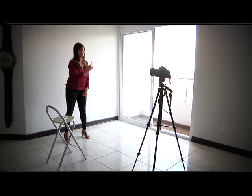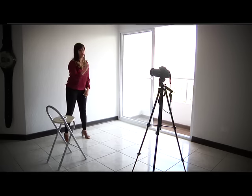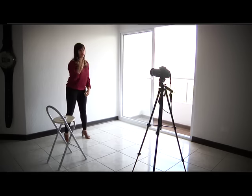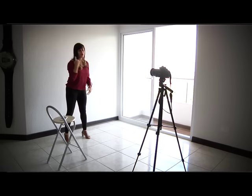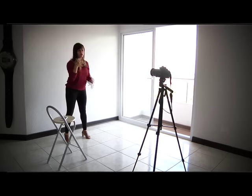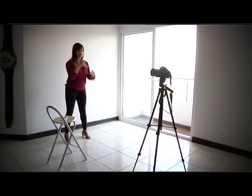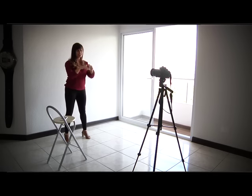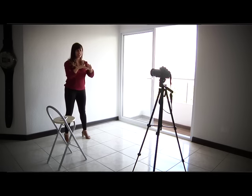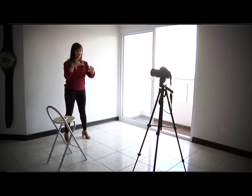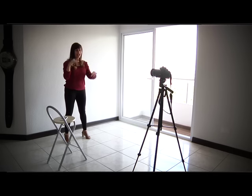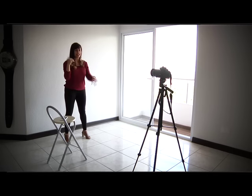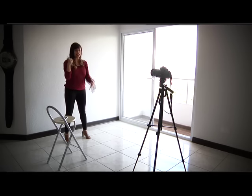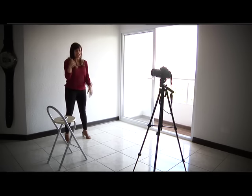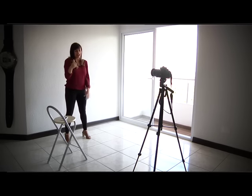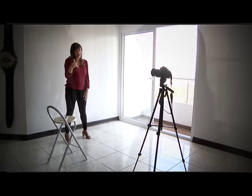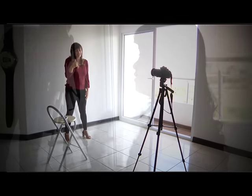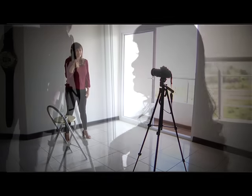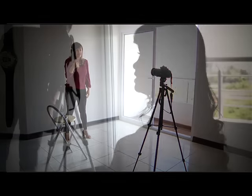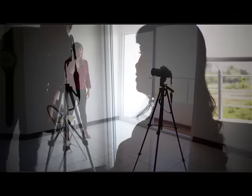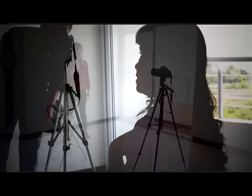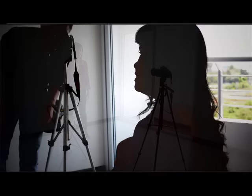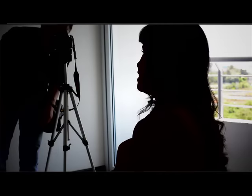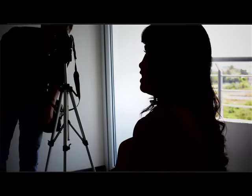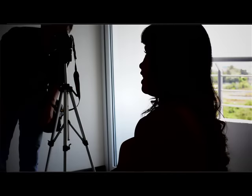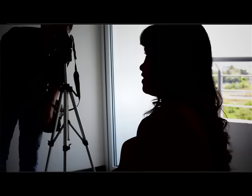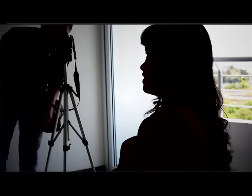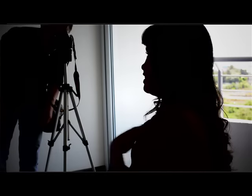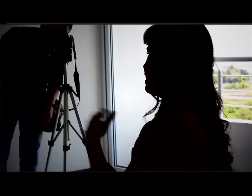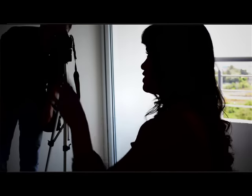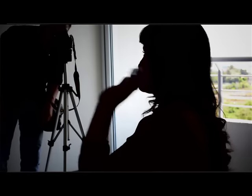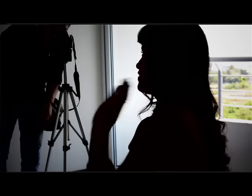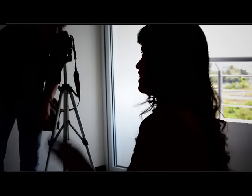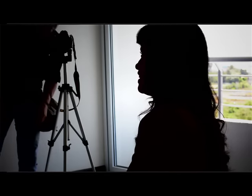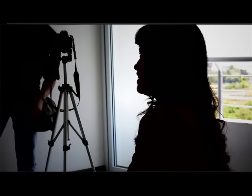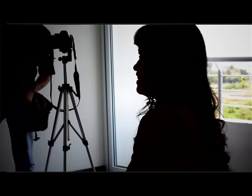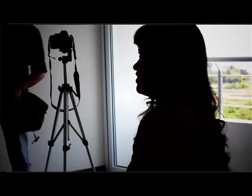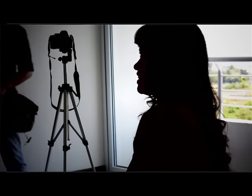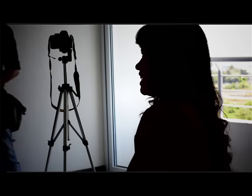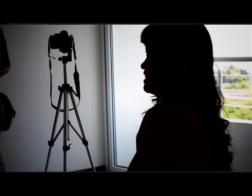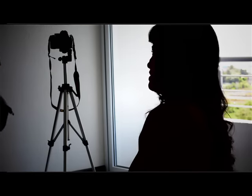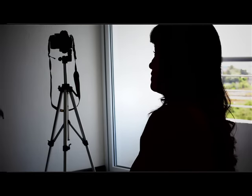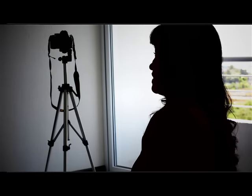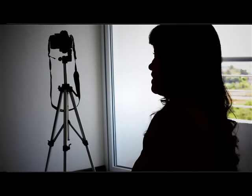sino que yo hago lo que el señor me dice que haga y eso es lo que salen en los videos.